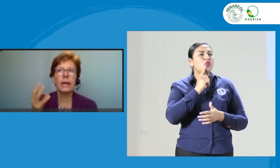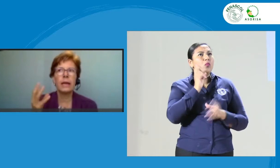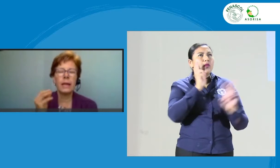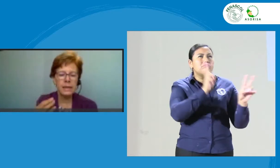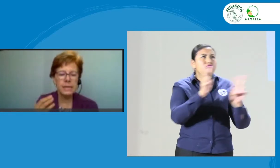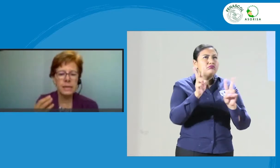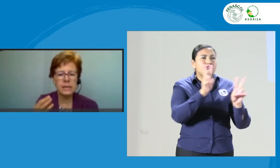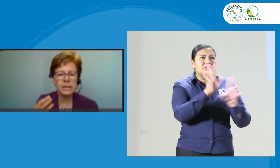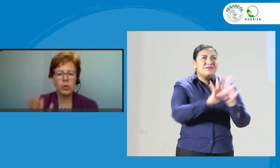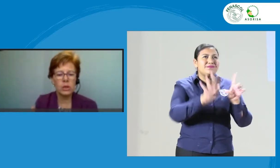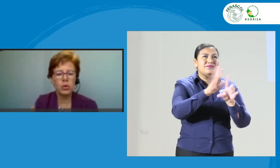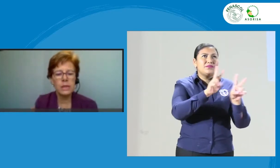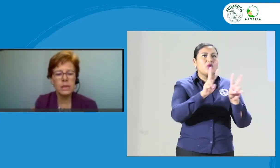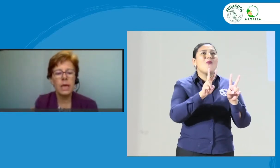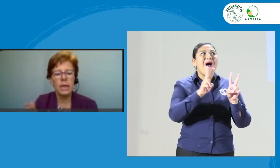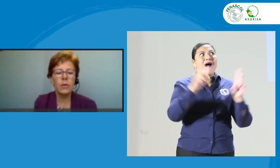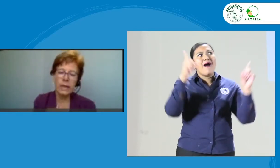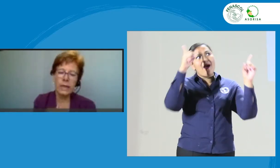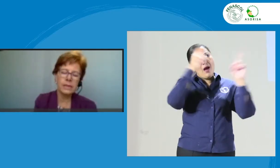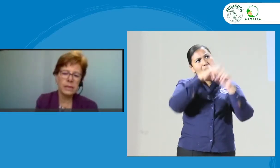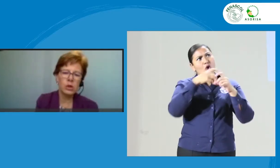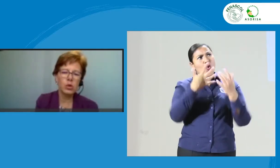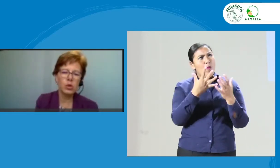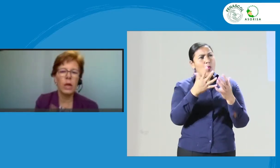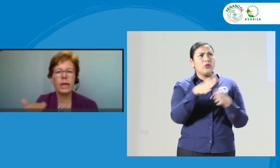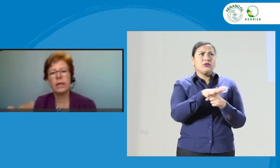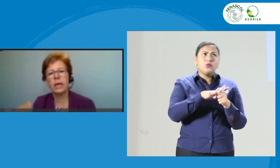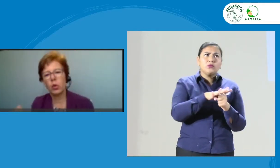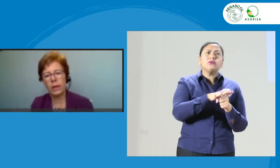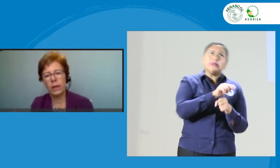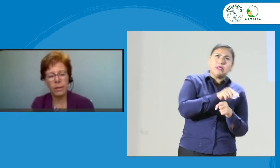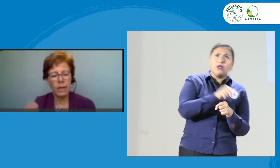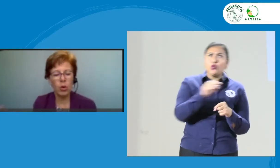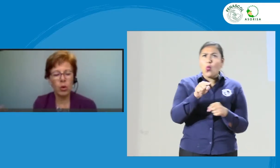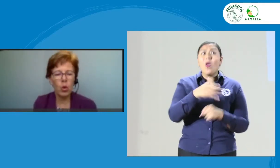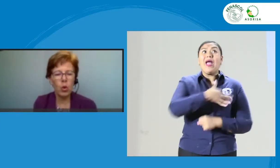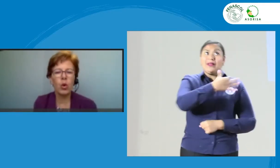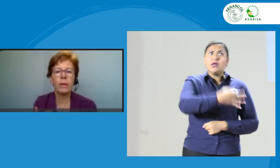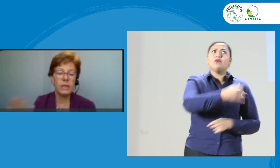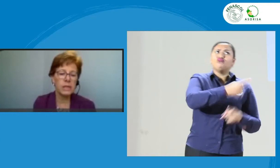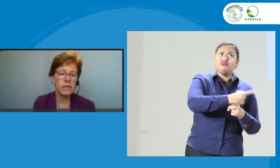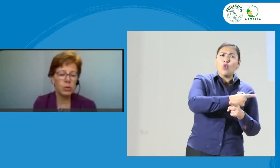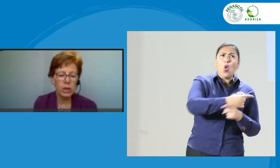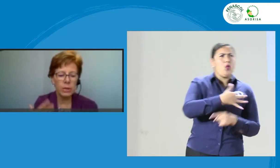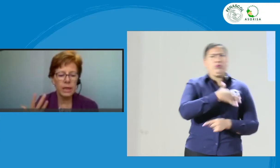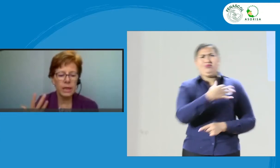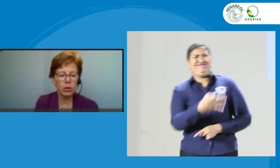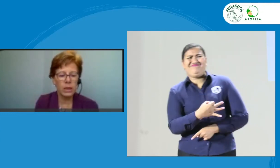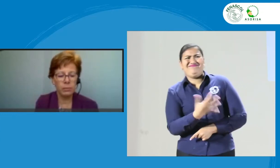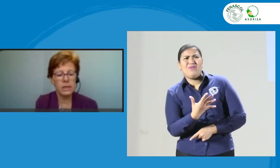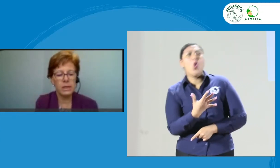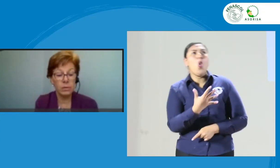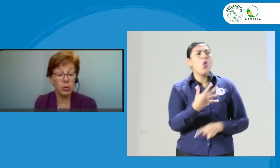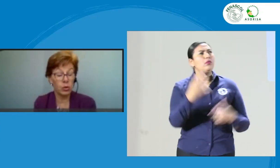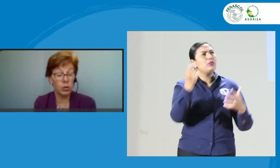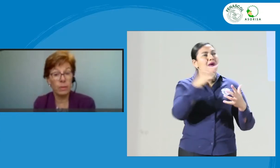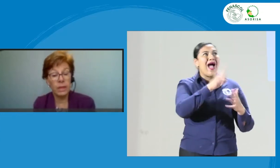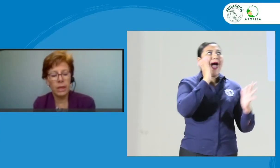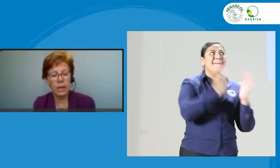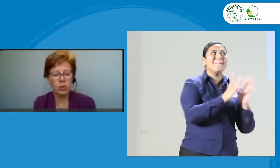análisis de situaciones y ver si se usó la ética correctamente o no, qué principios se aplicaron y qué principios no se aplicaron o